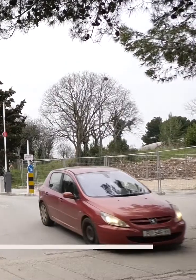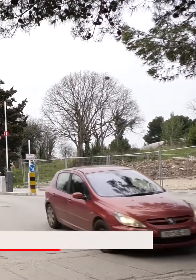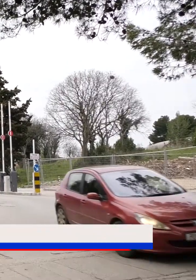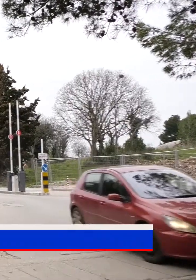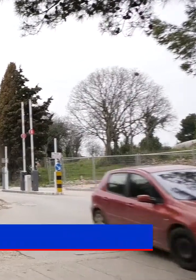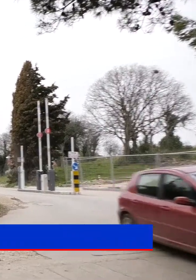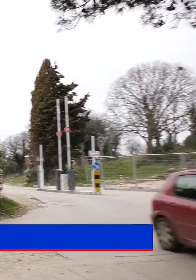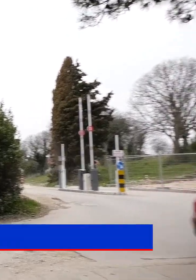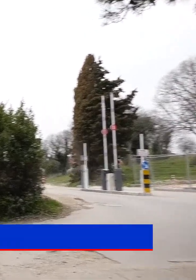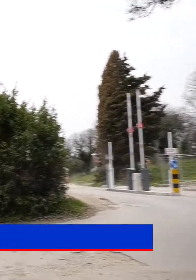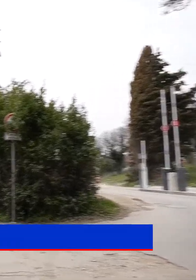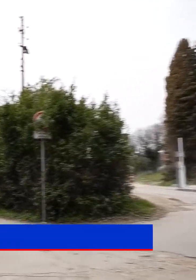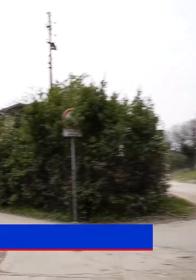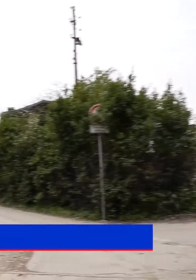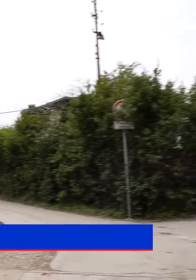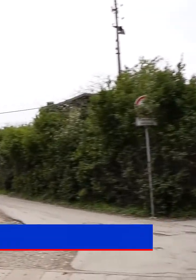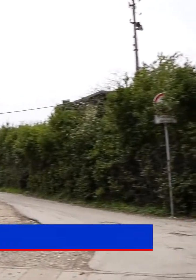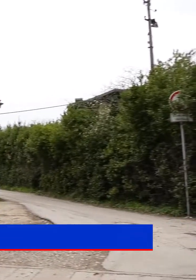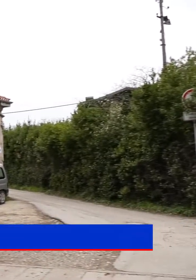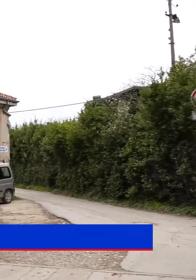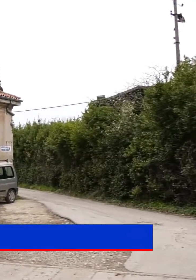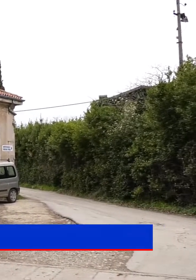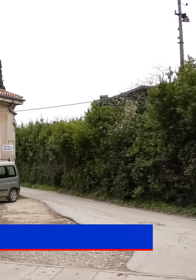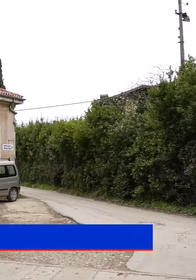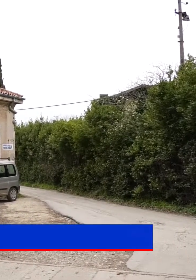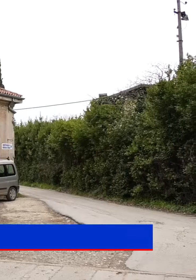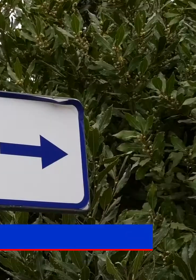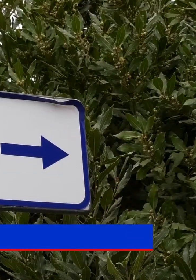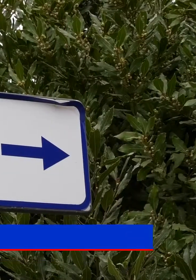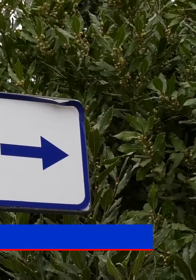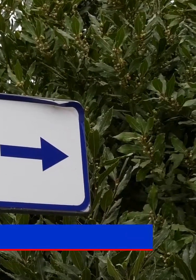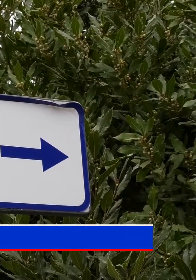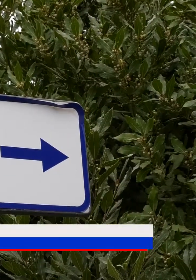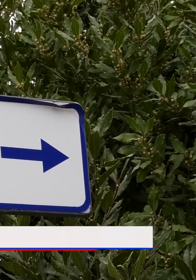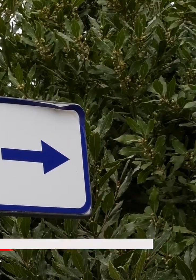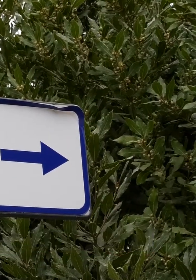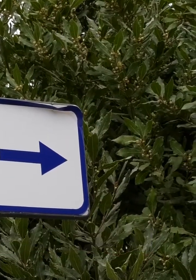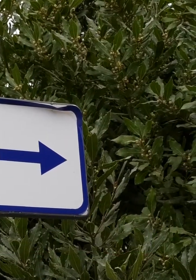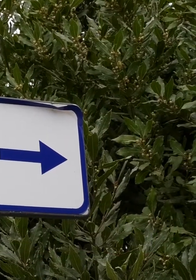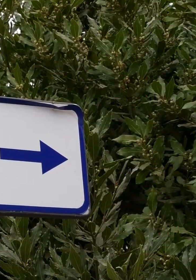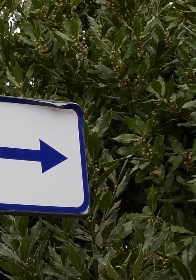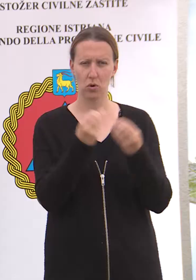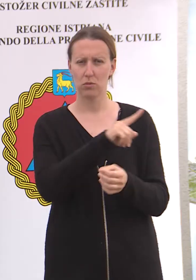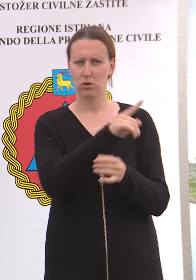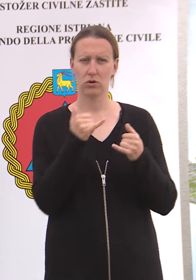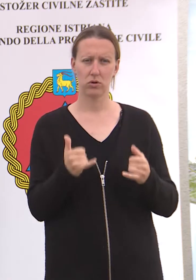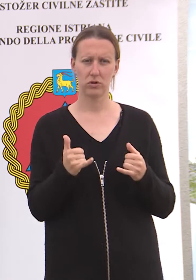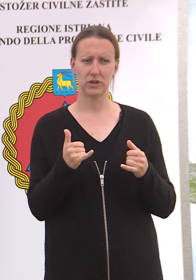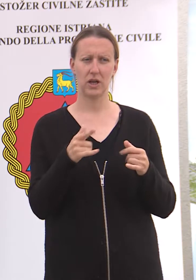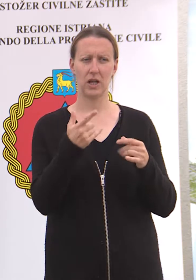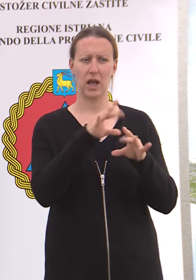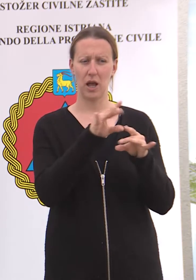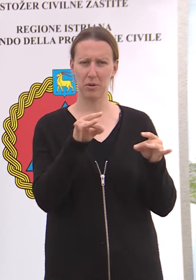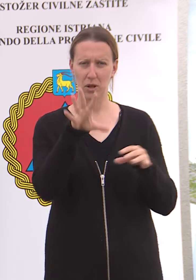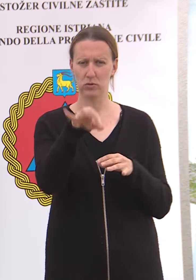U općoj bolnici Pula na liječenju se još nalazi jedna osoba. Što znači? Ukupno je do sada, tijekom